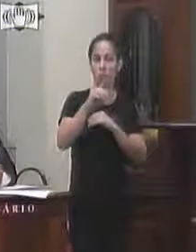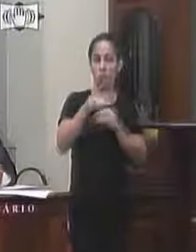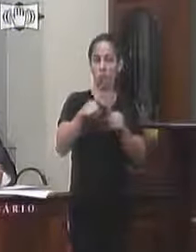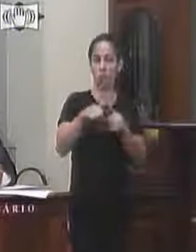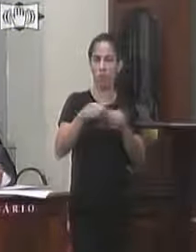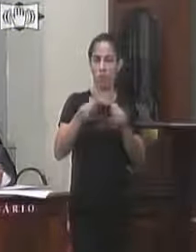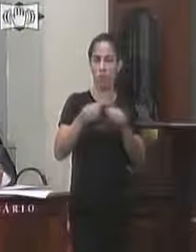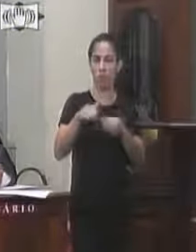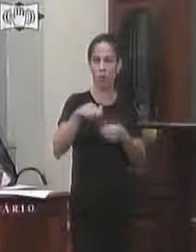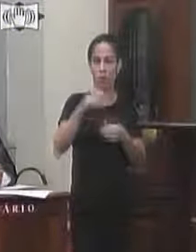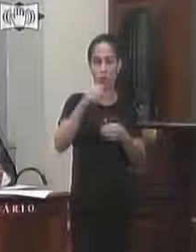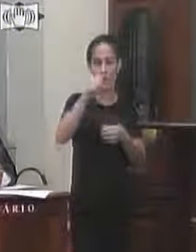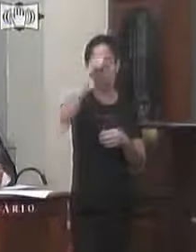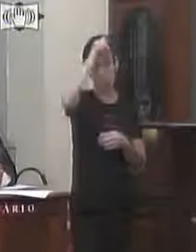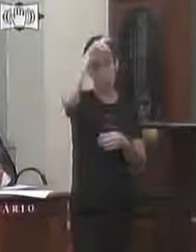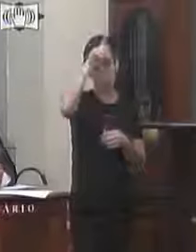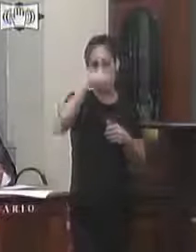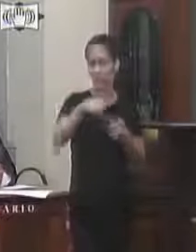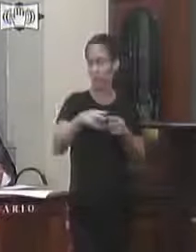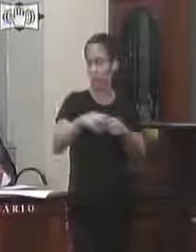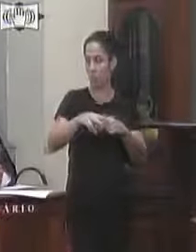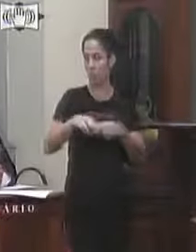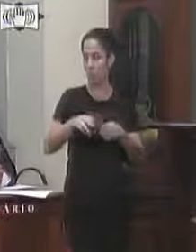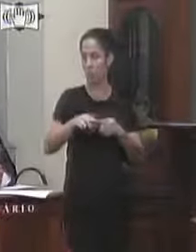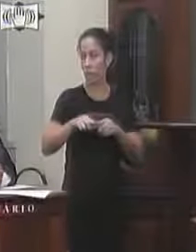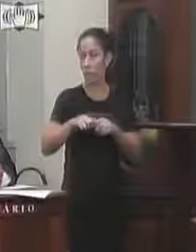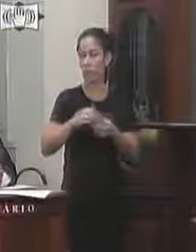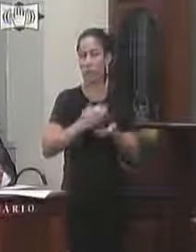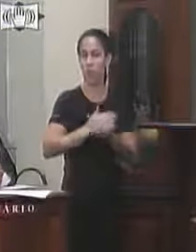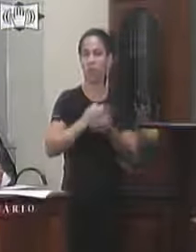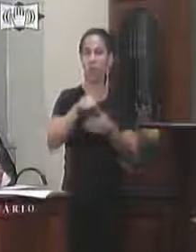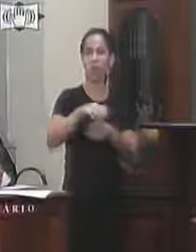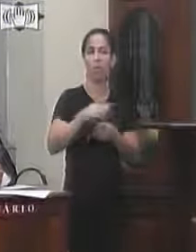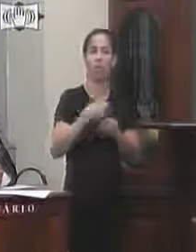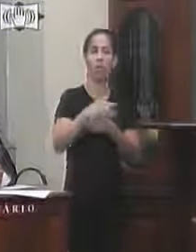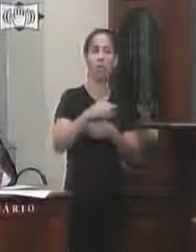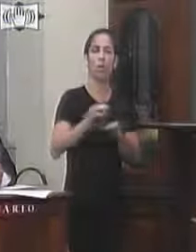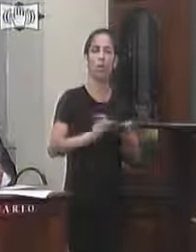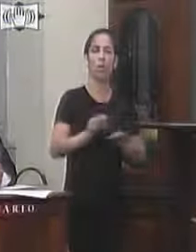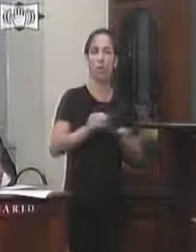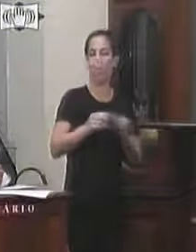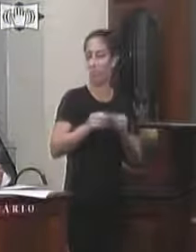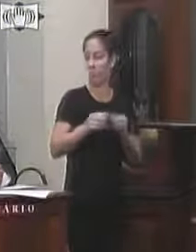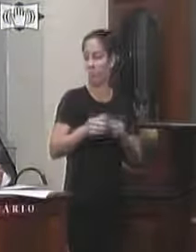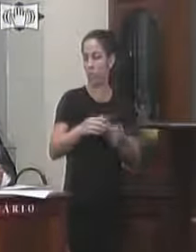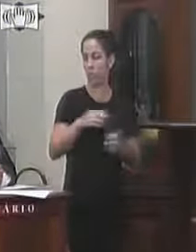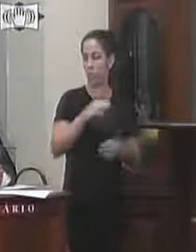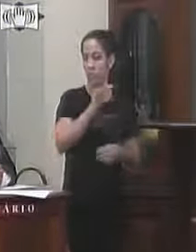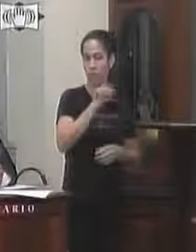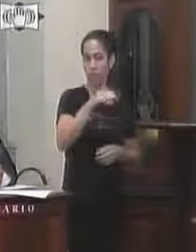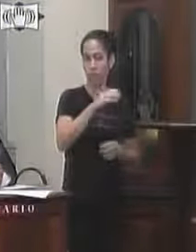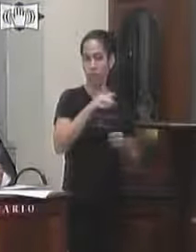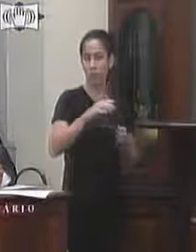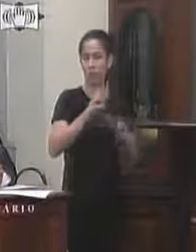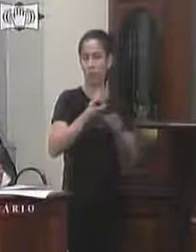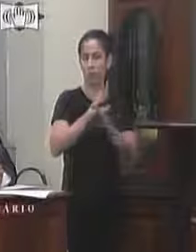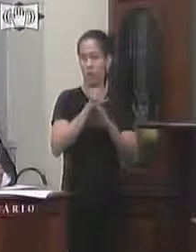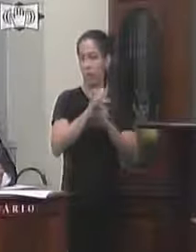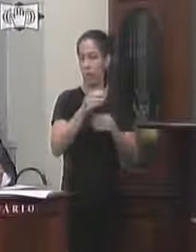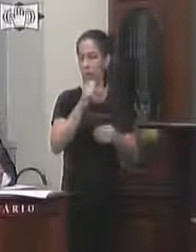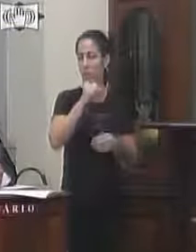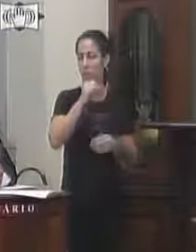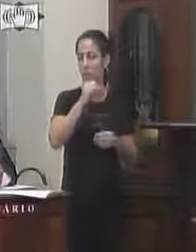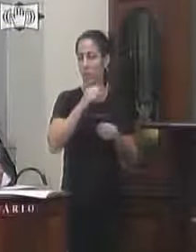parlamentar desta forma pedimos a inserção do município de Valença no citado programa em tela a fim de equipar o conselho do idoso com